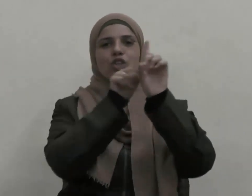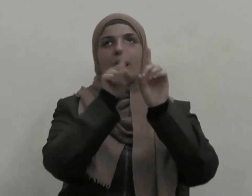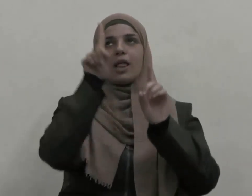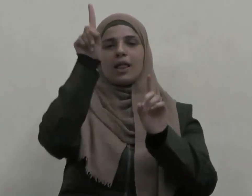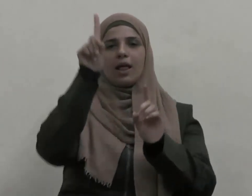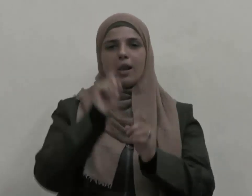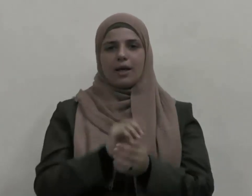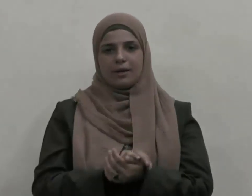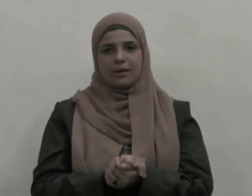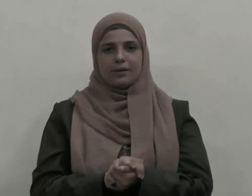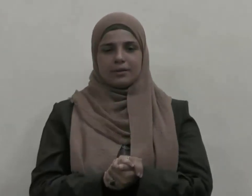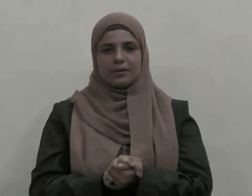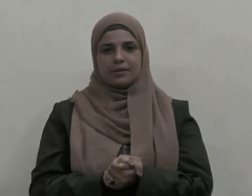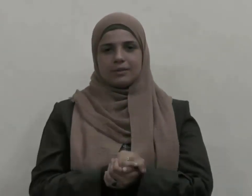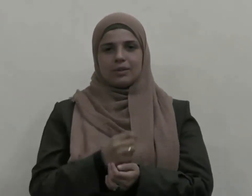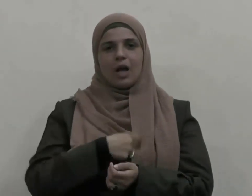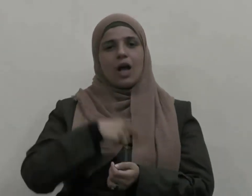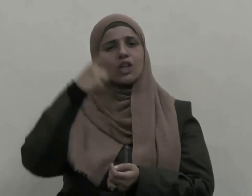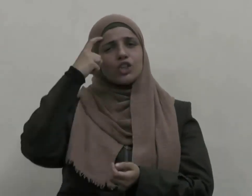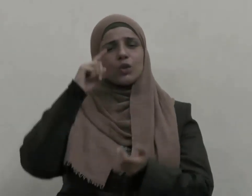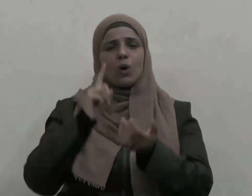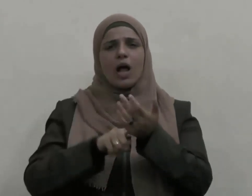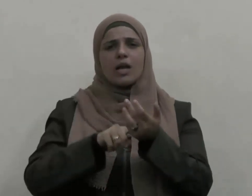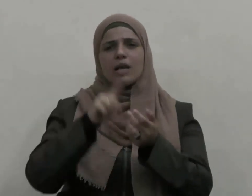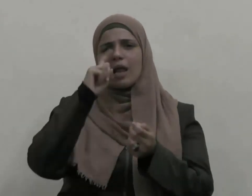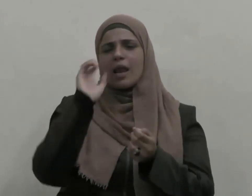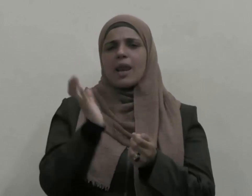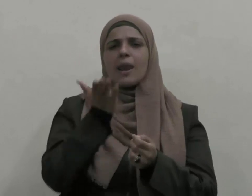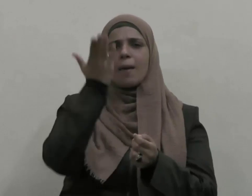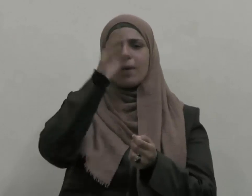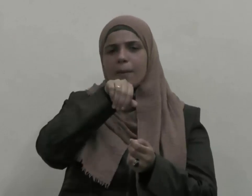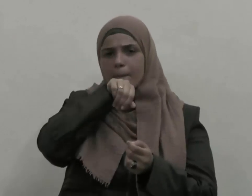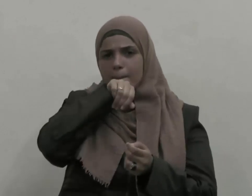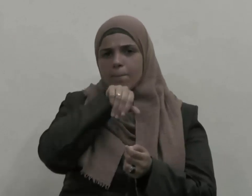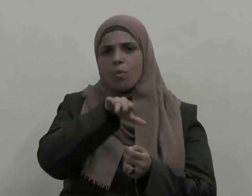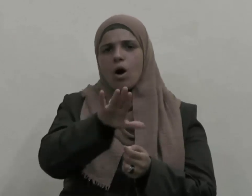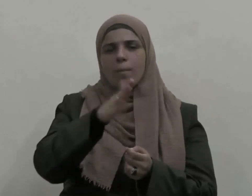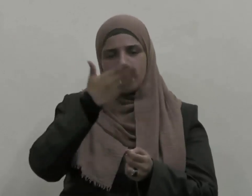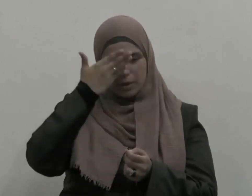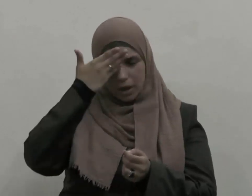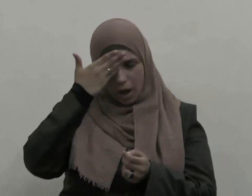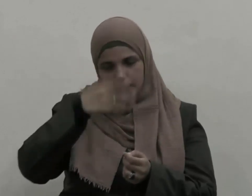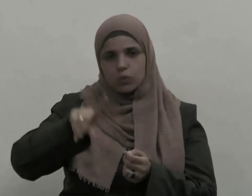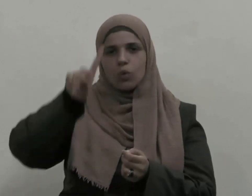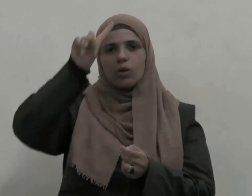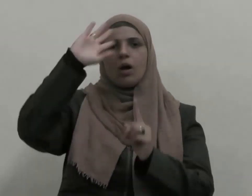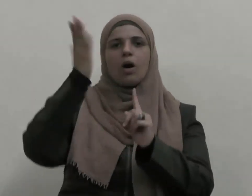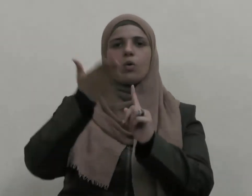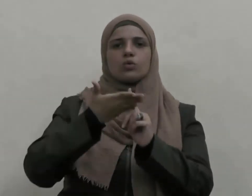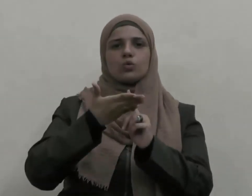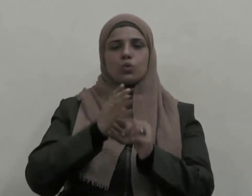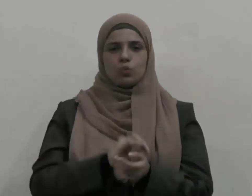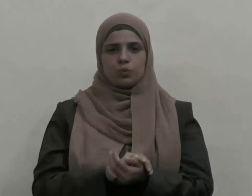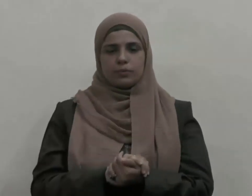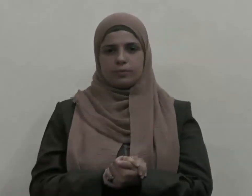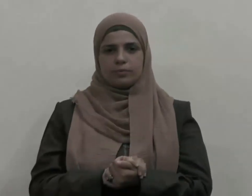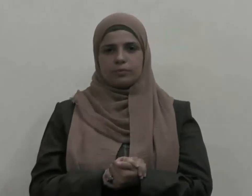وأشهد أن سيدنا ونبينا محمدا عبده ورسوله اللهم صل